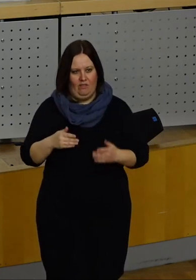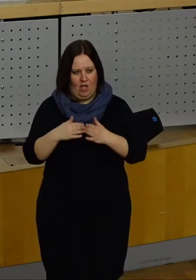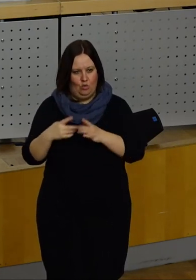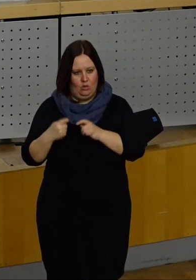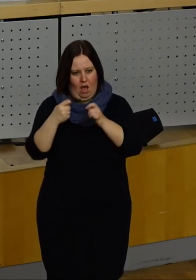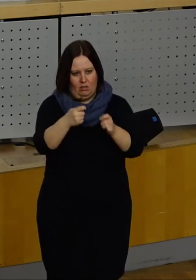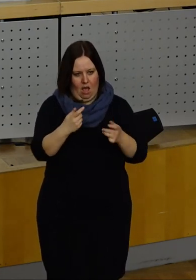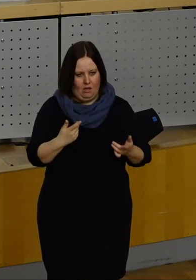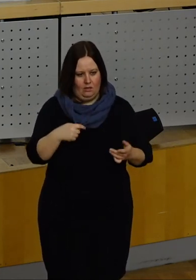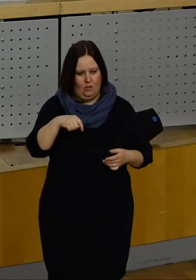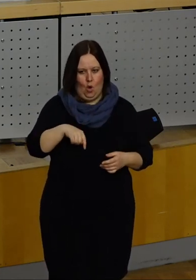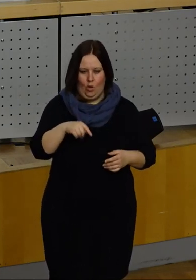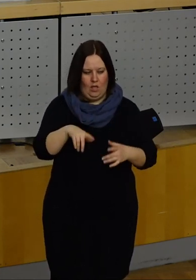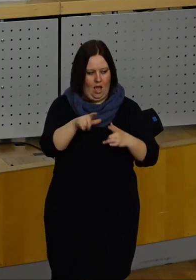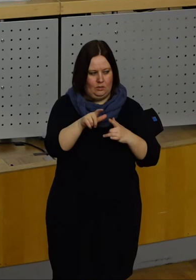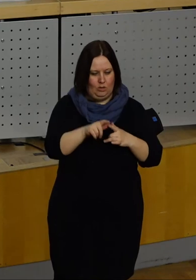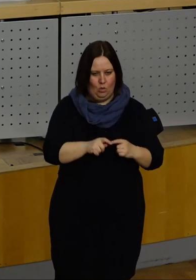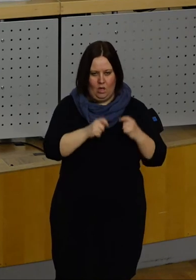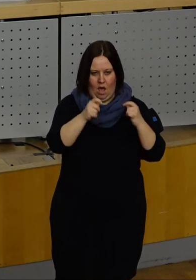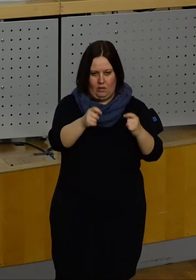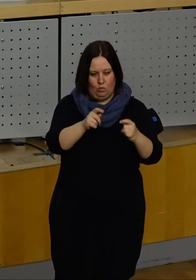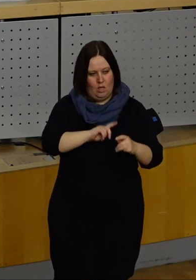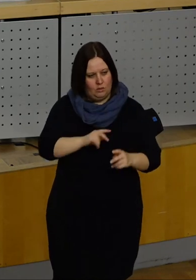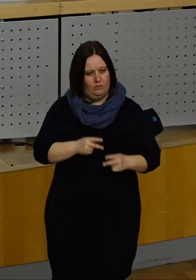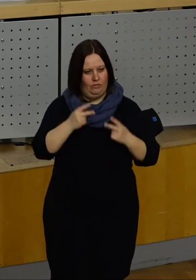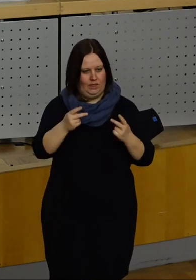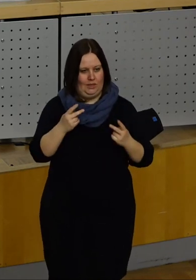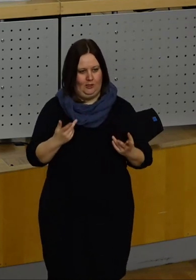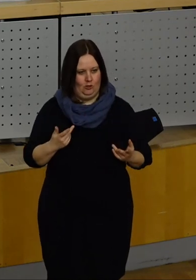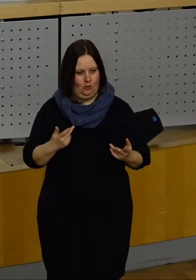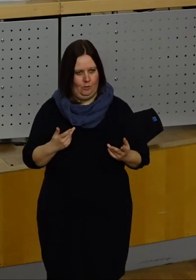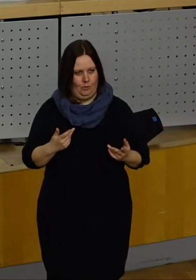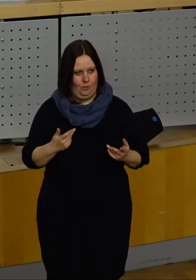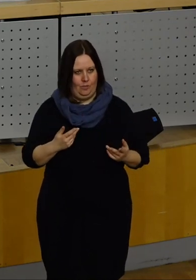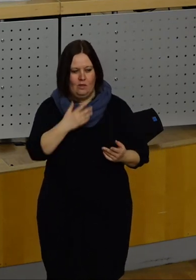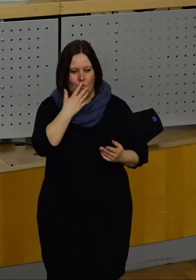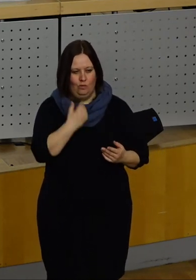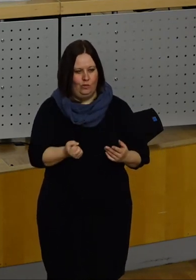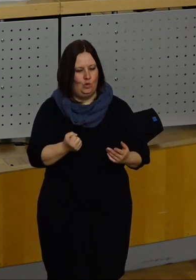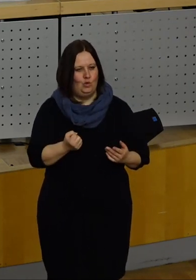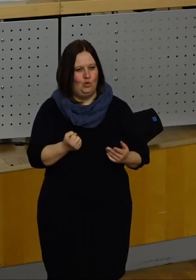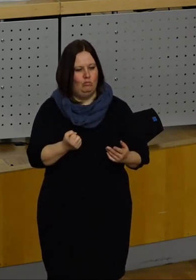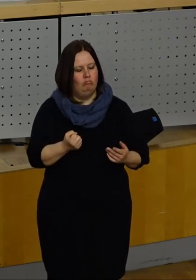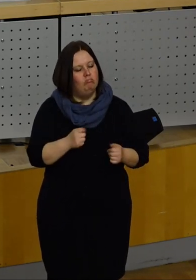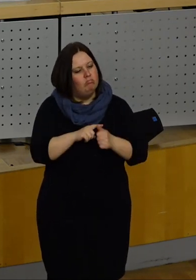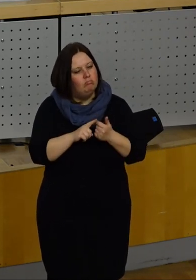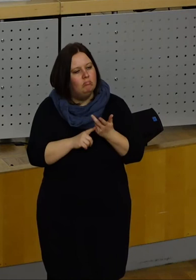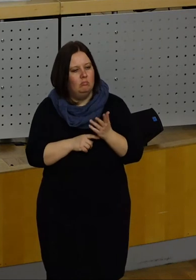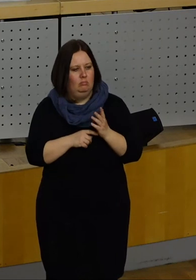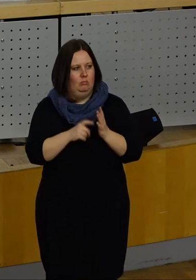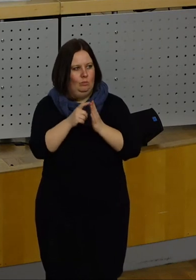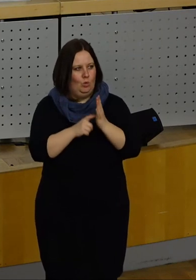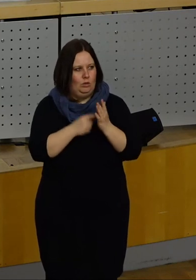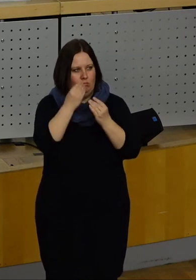Heute haben wir ein Thema von der SPD und ich halte das für ein sehr wichtiges. Und ich möchte ganz gern mal ein paar substanzielle Dinge